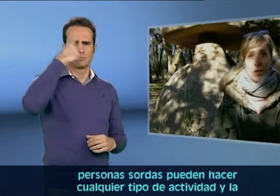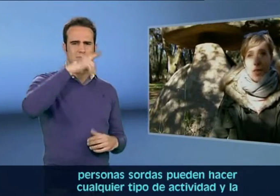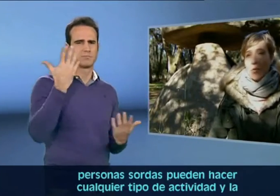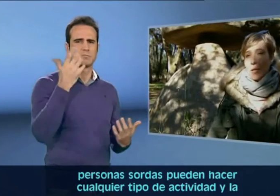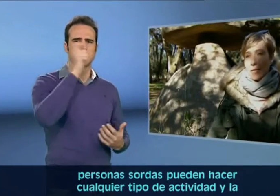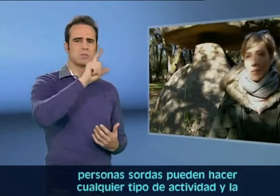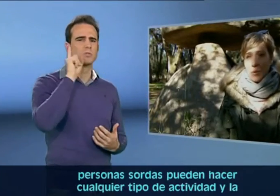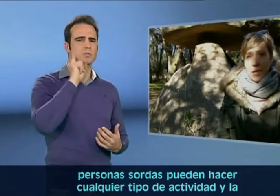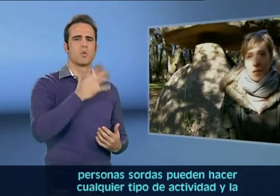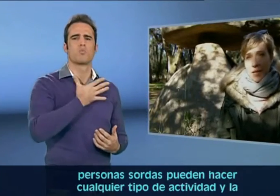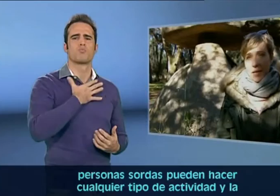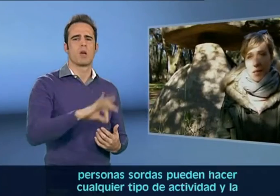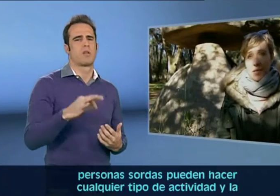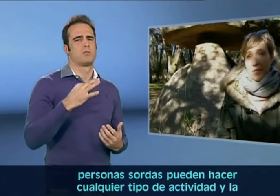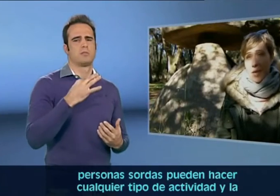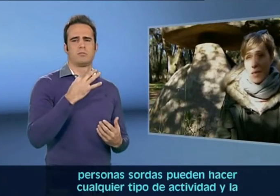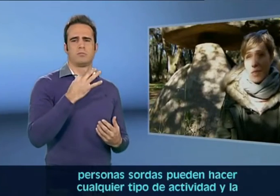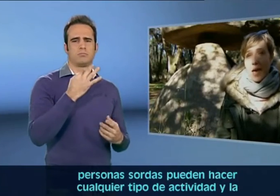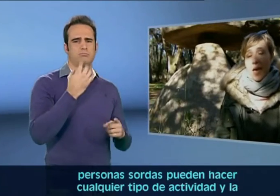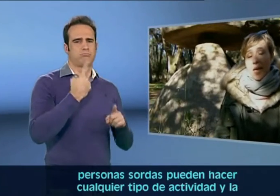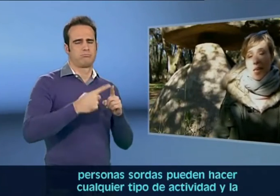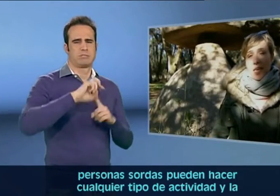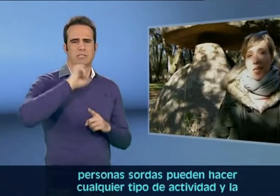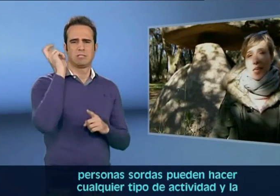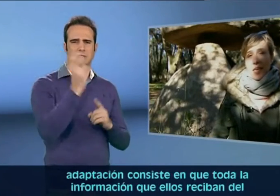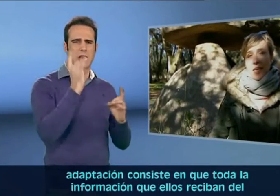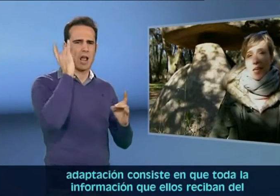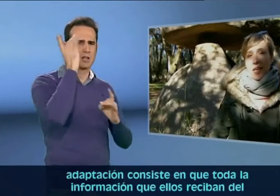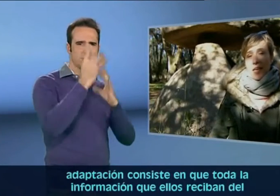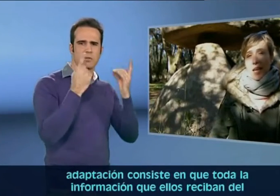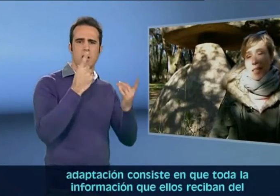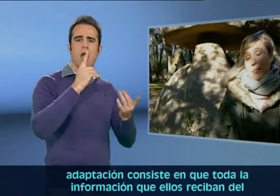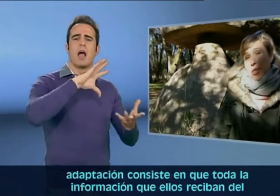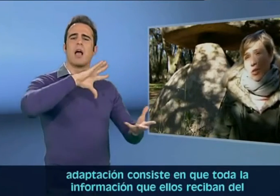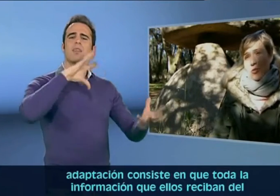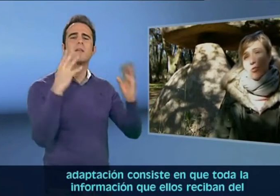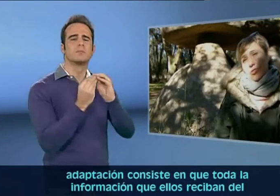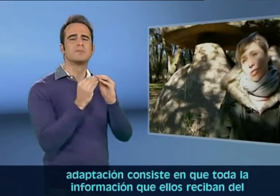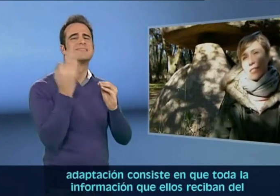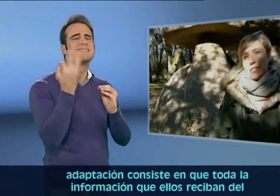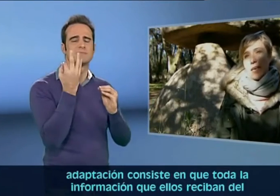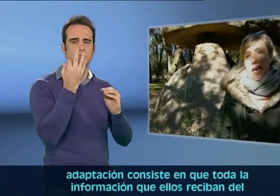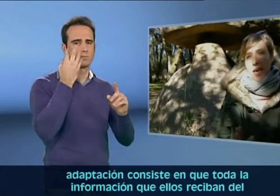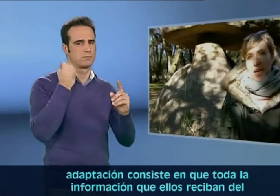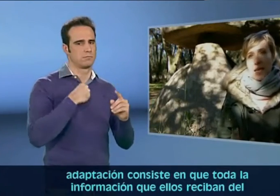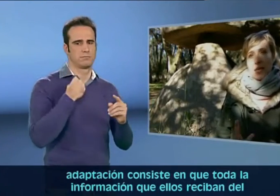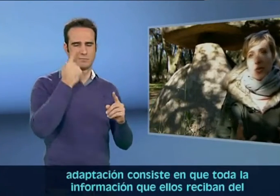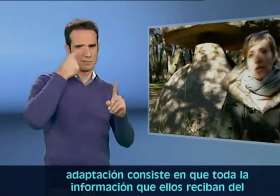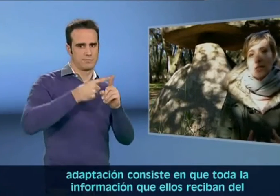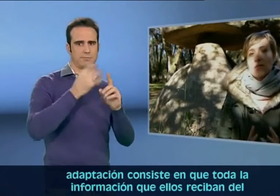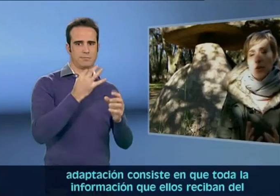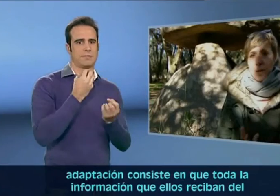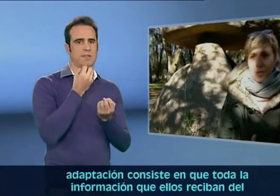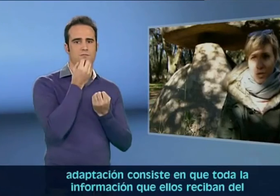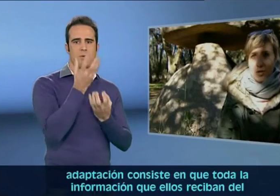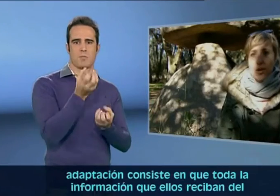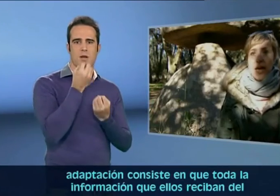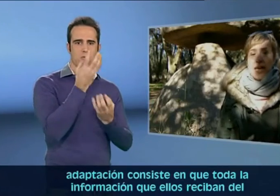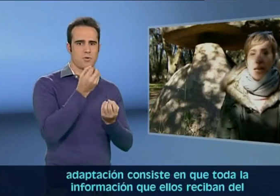pueden hacer cualquier tipo de actividad y la adaptación consiste en que toda la información que